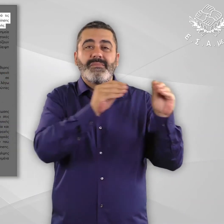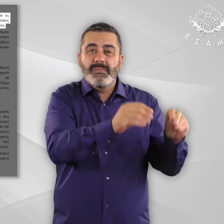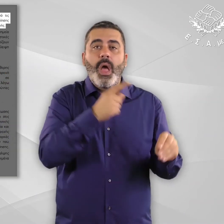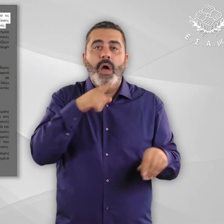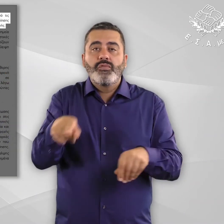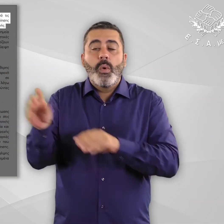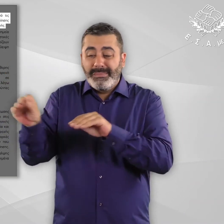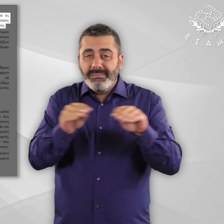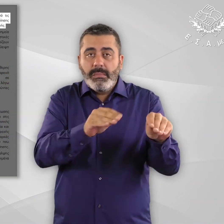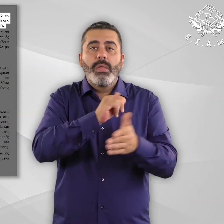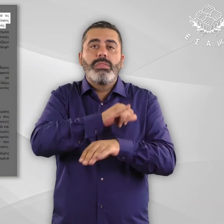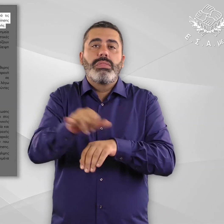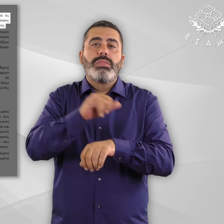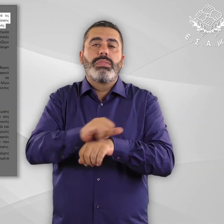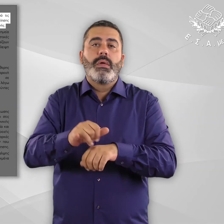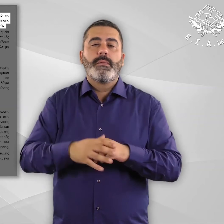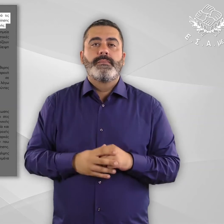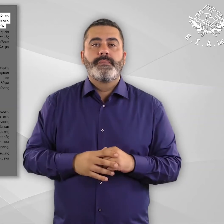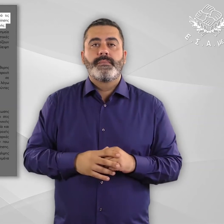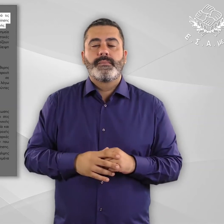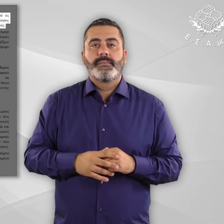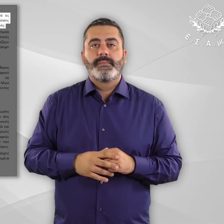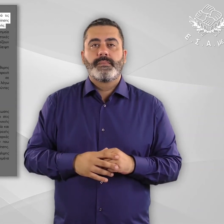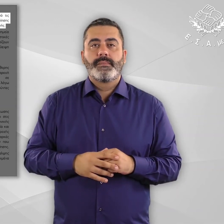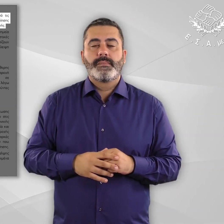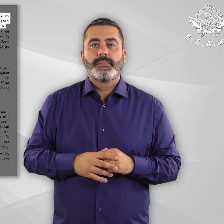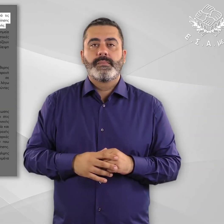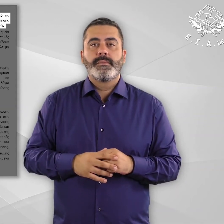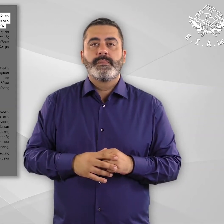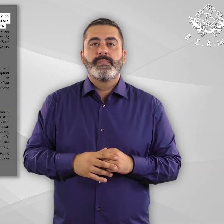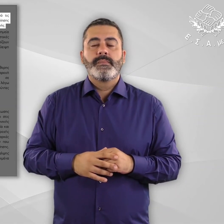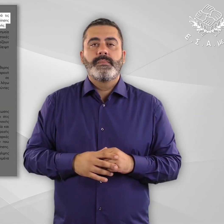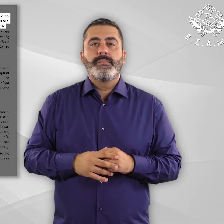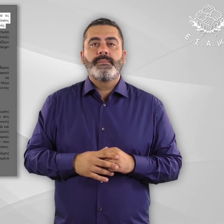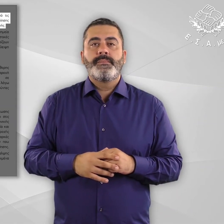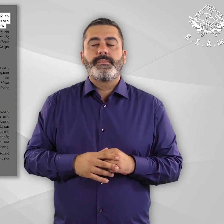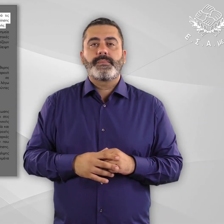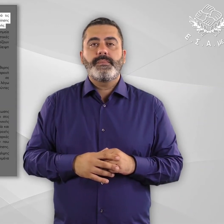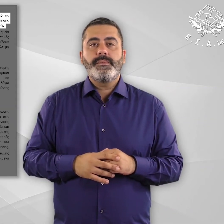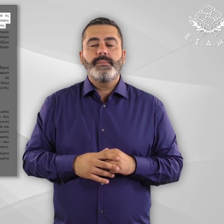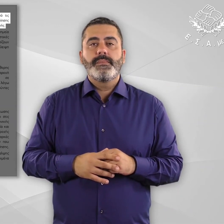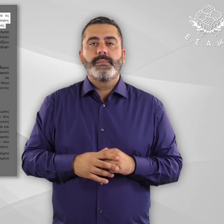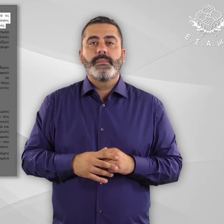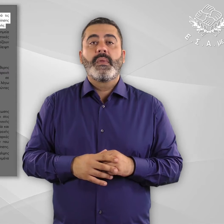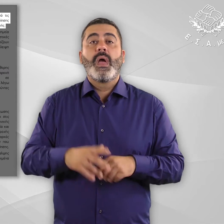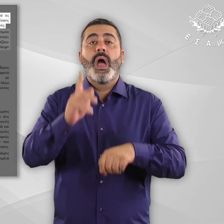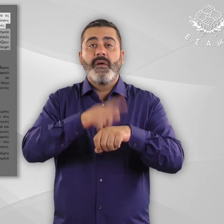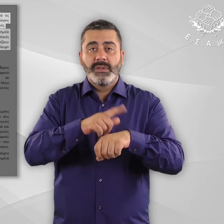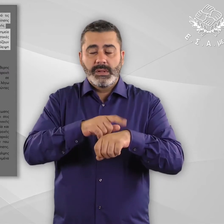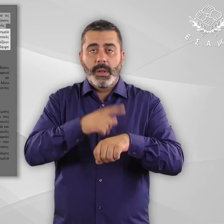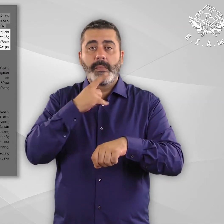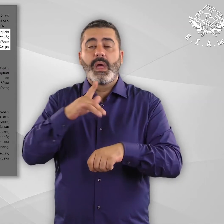υποδοχής και ταυτοποίησης και των κέντρων φιλοξενία σε κατάλληλους χώρους διαμονής. Τέλος σελίδες 15.